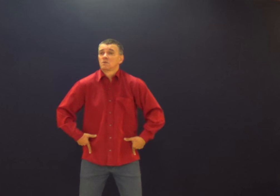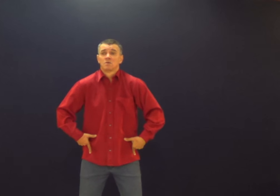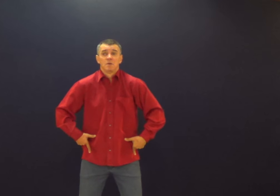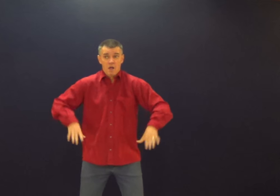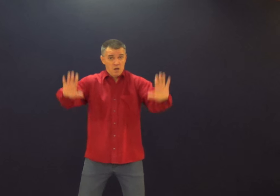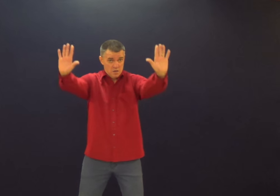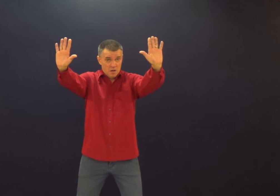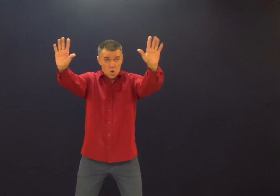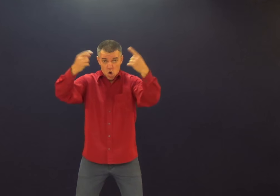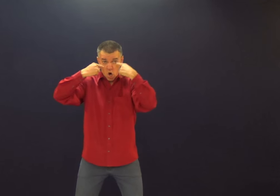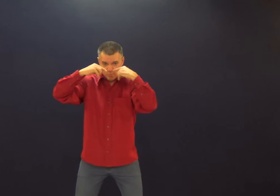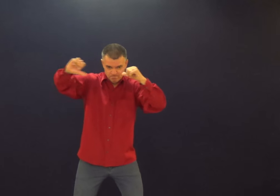Você tá sua.